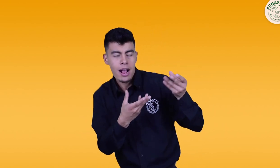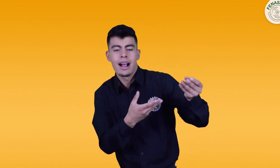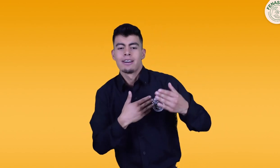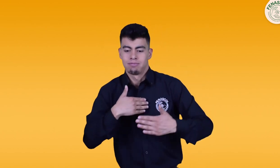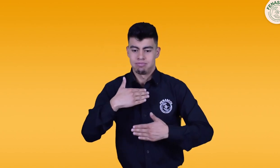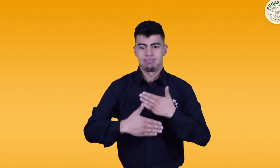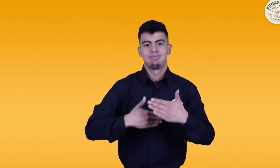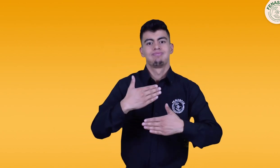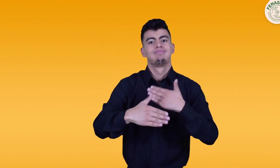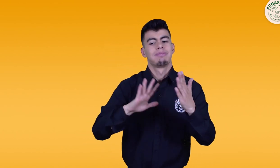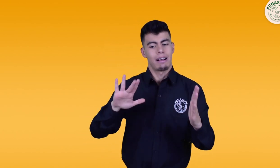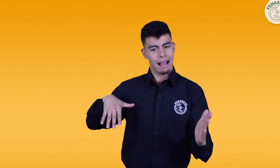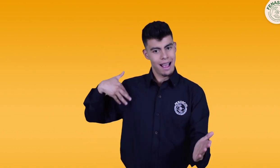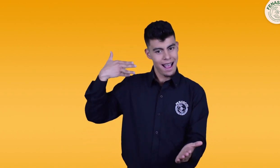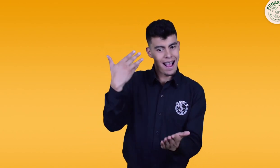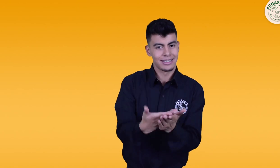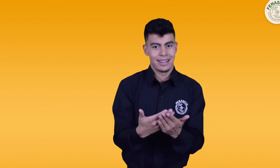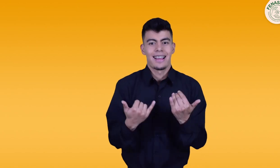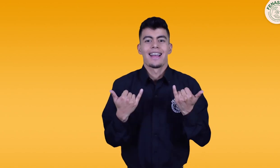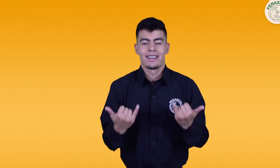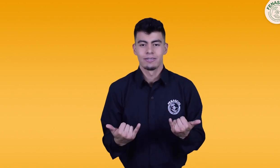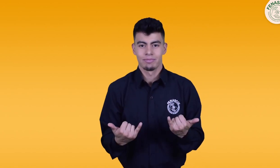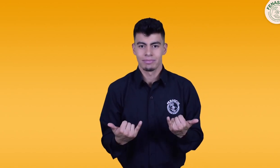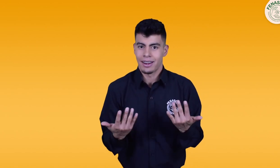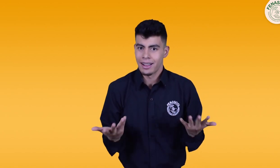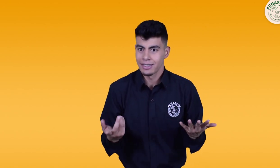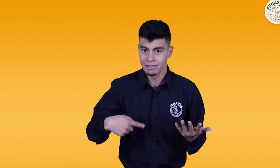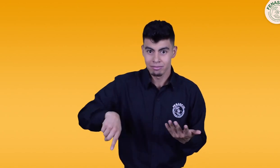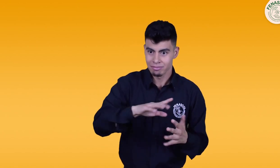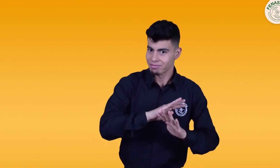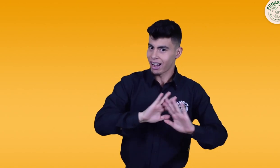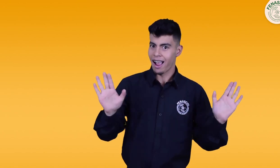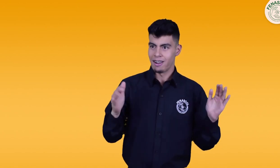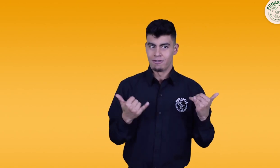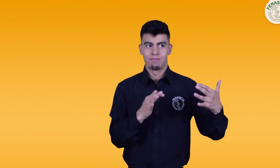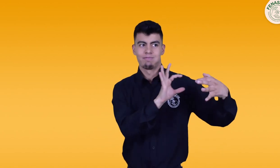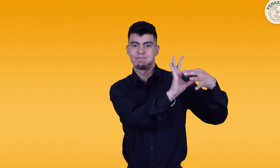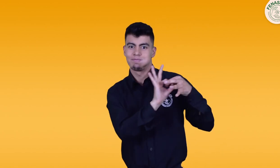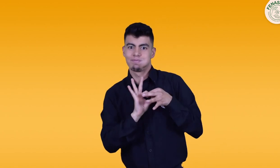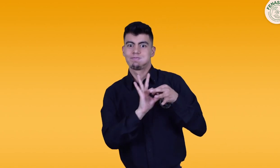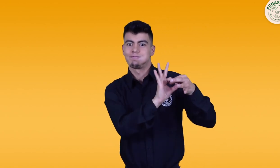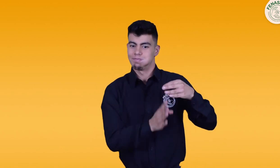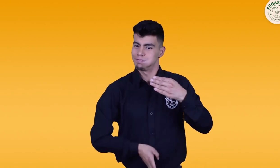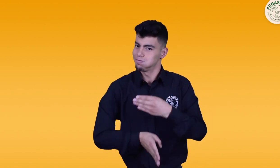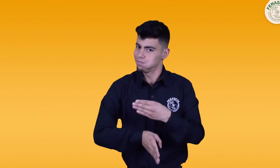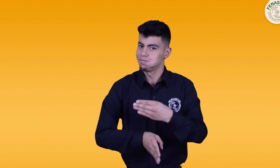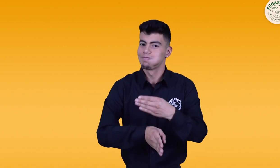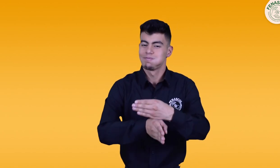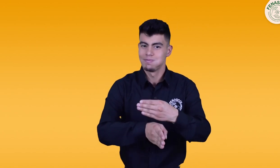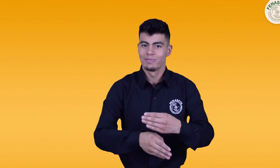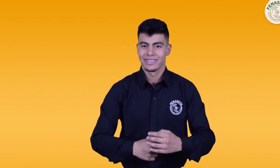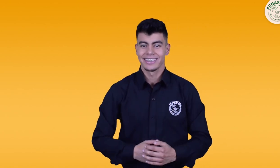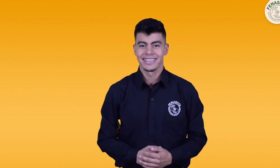Aprendizajes que han guiado nuestro trabajo hasta la actualidad, y además, la alianza con la FMS continúa.